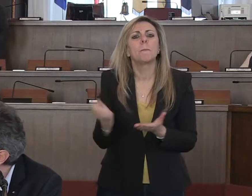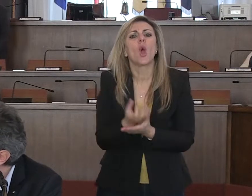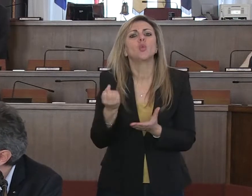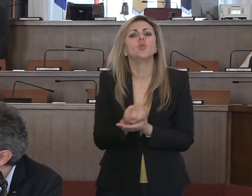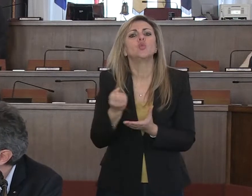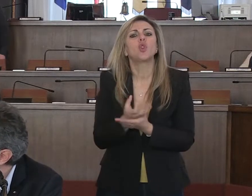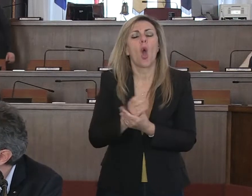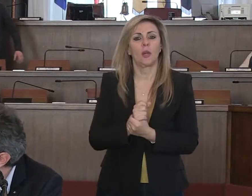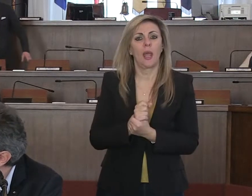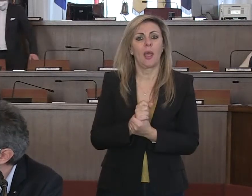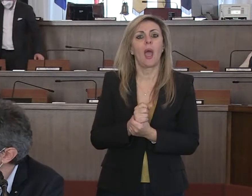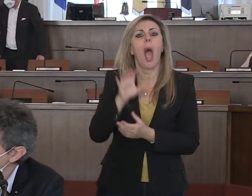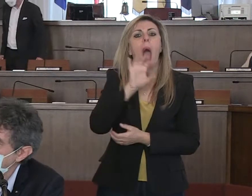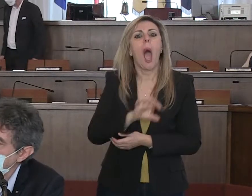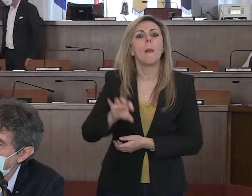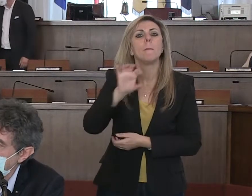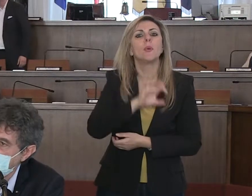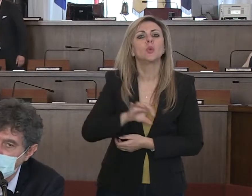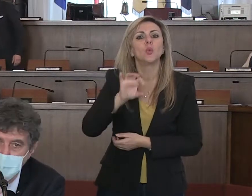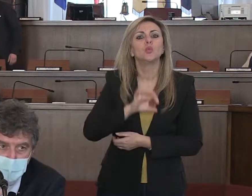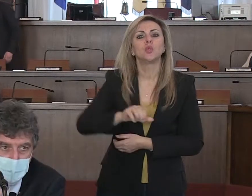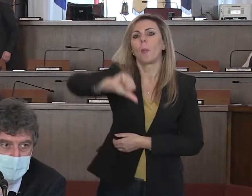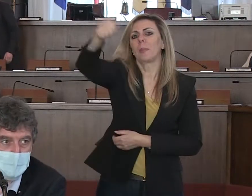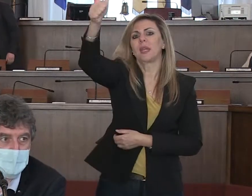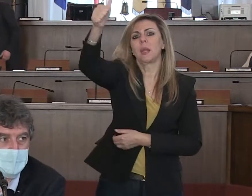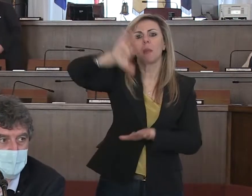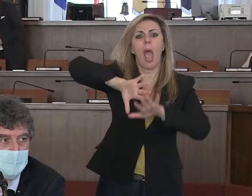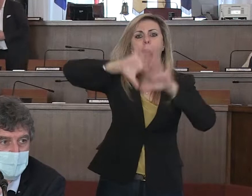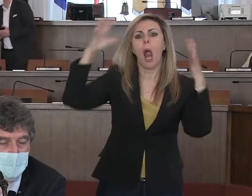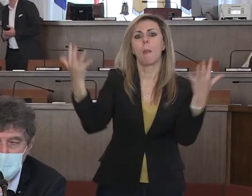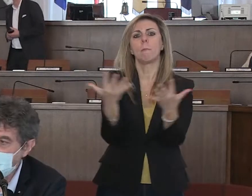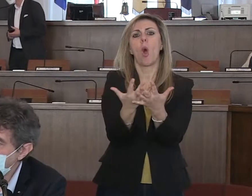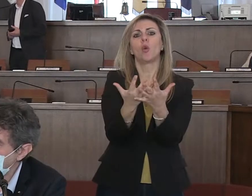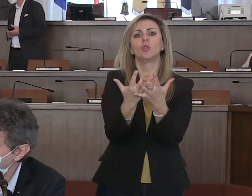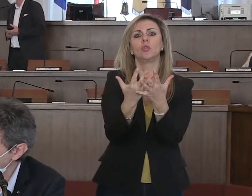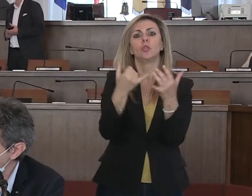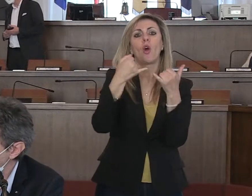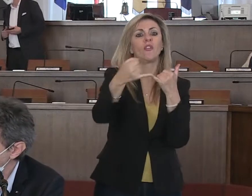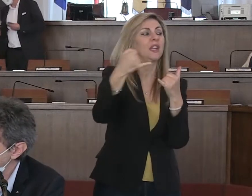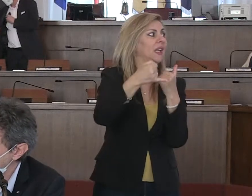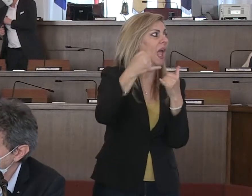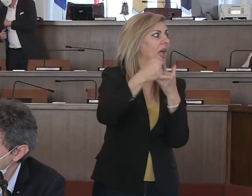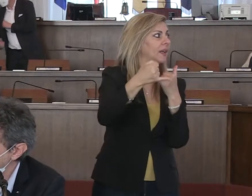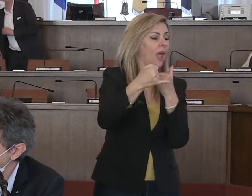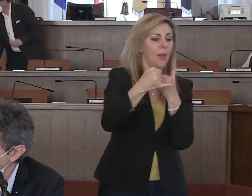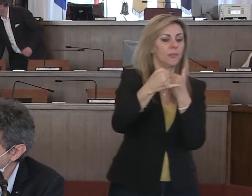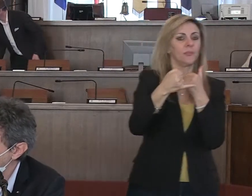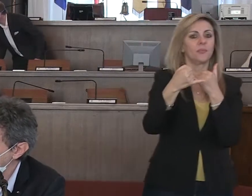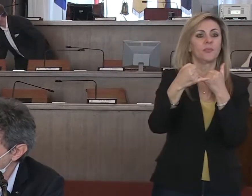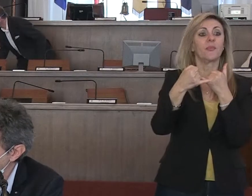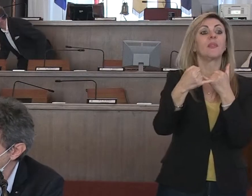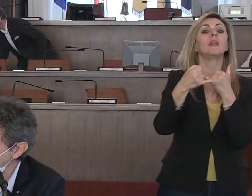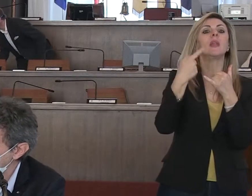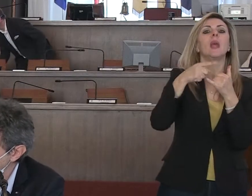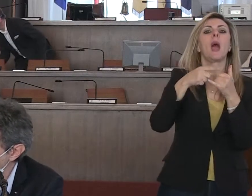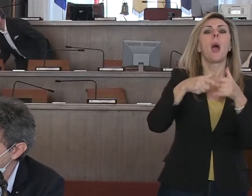in Abruzzo primi al mondo una filiera di riciclo di pannolini, pannoloni,